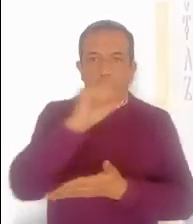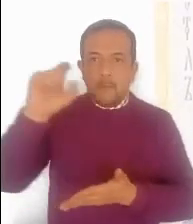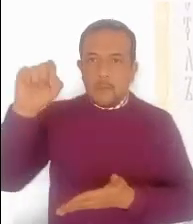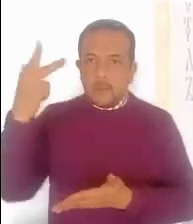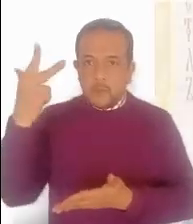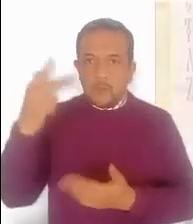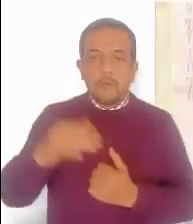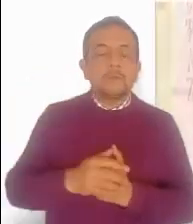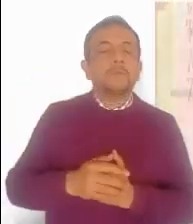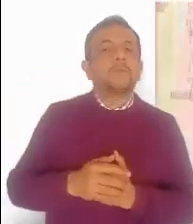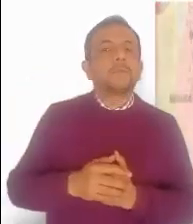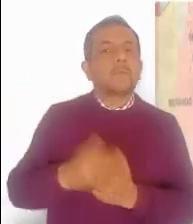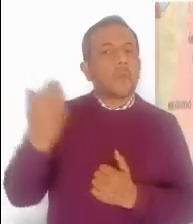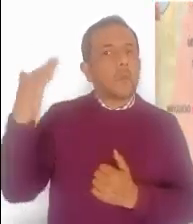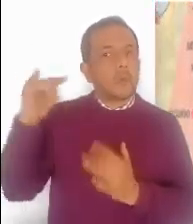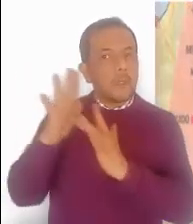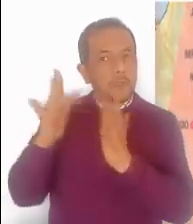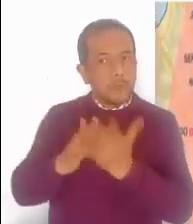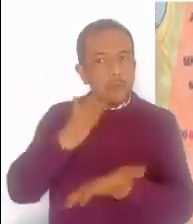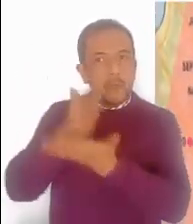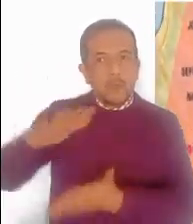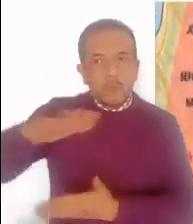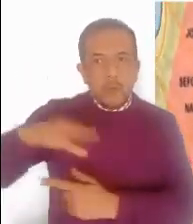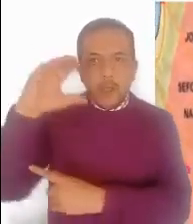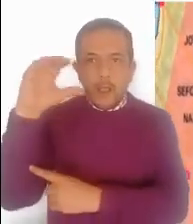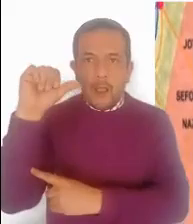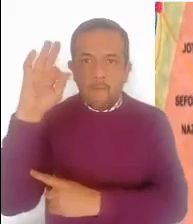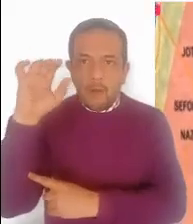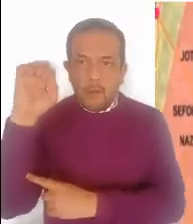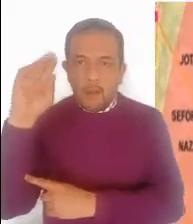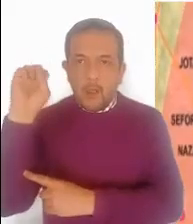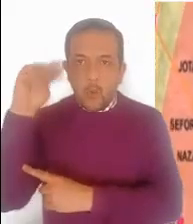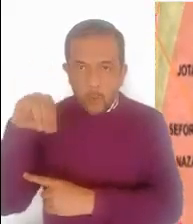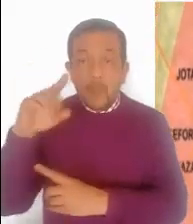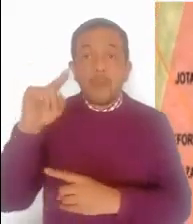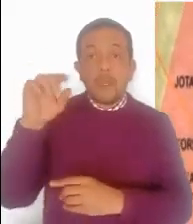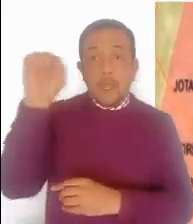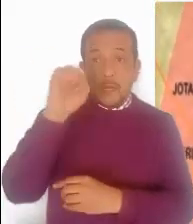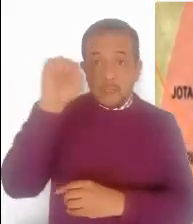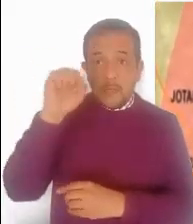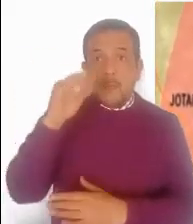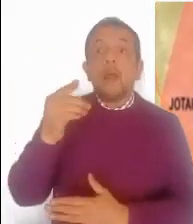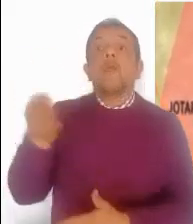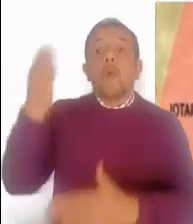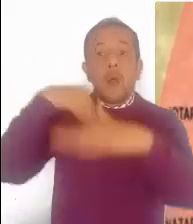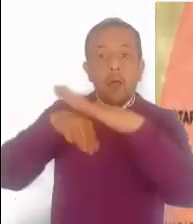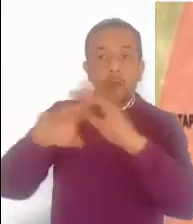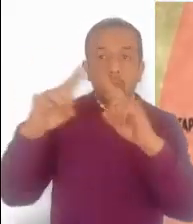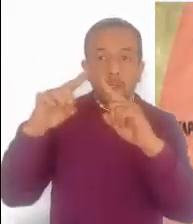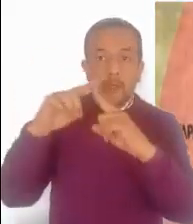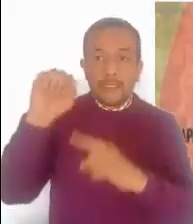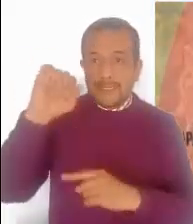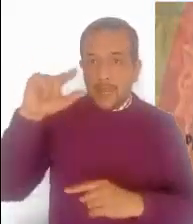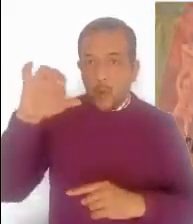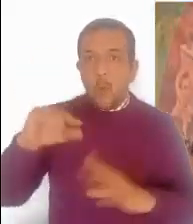En aquel tiempo llegó Jesús a Cafarnaúm, y el sábado siguiente fue a la sinagoga y se puso a enseñar.